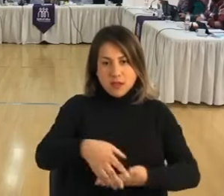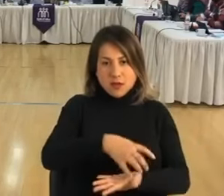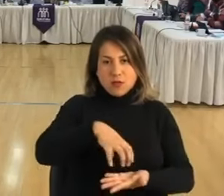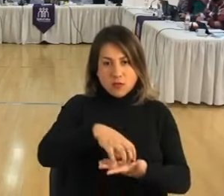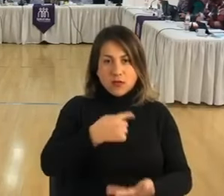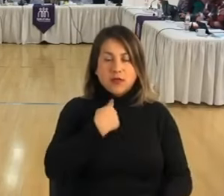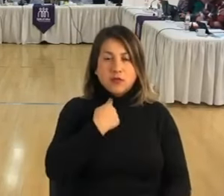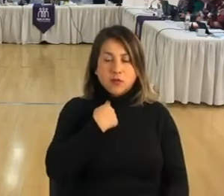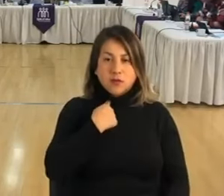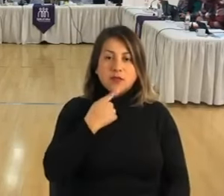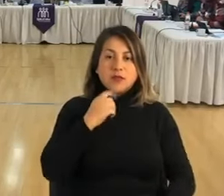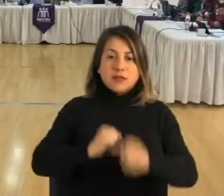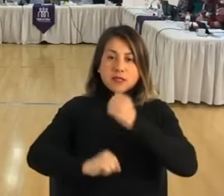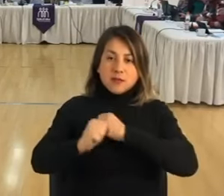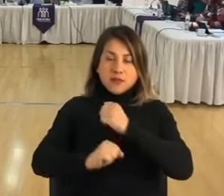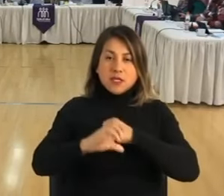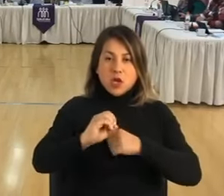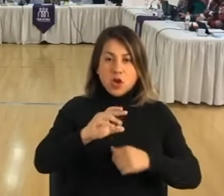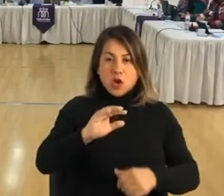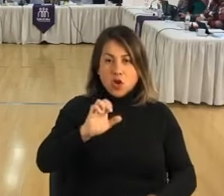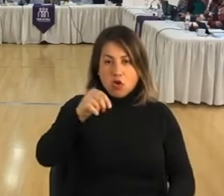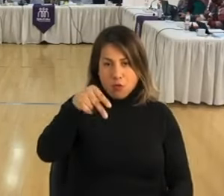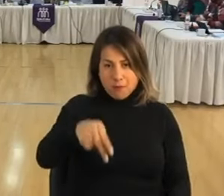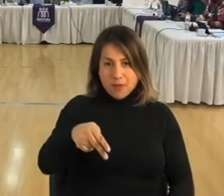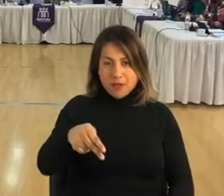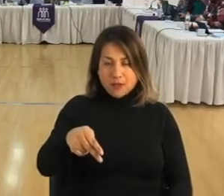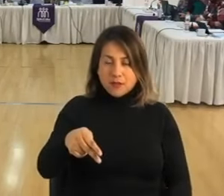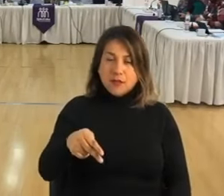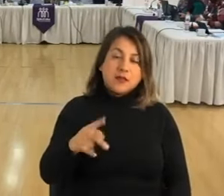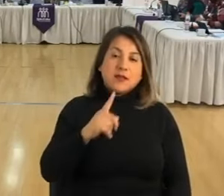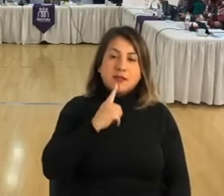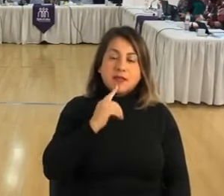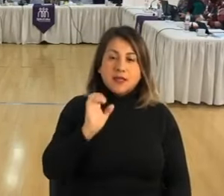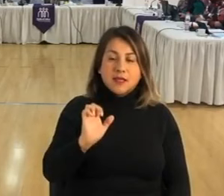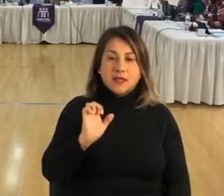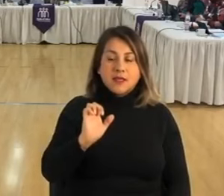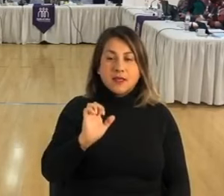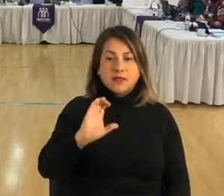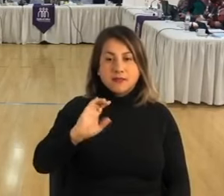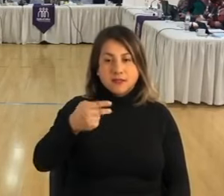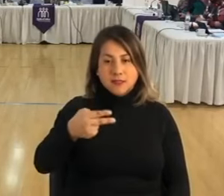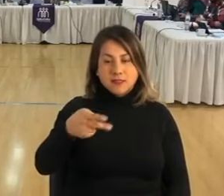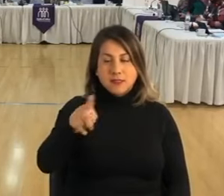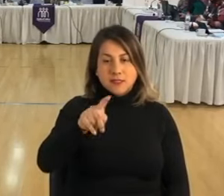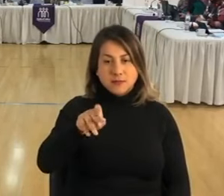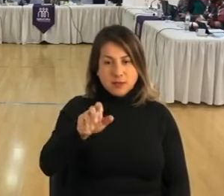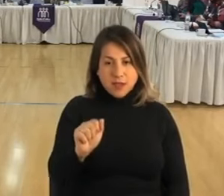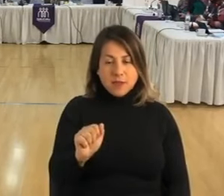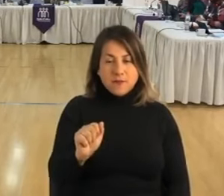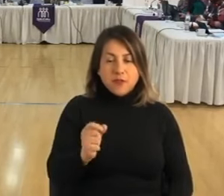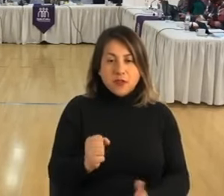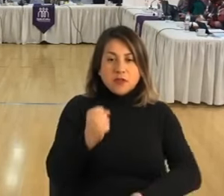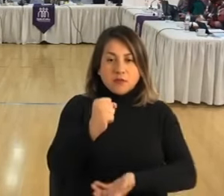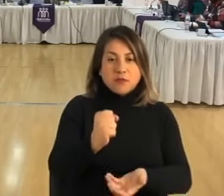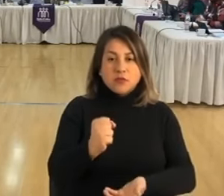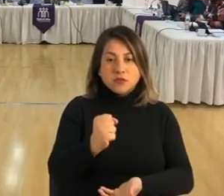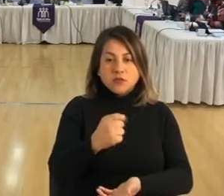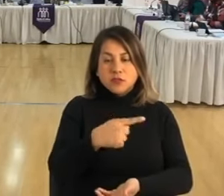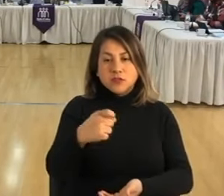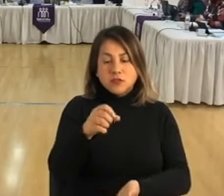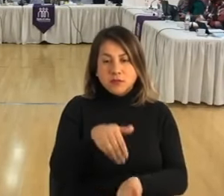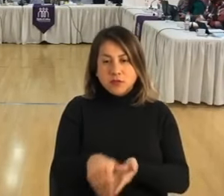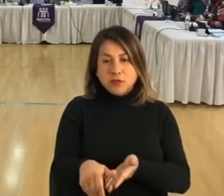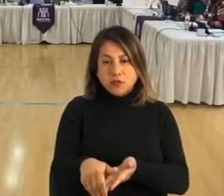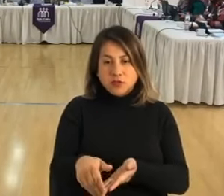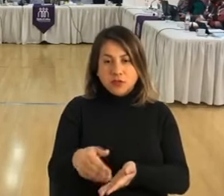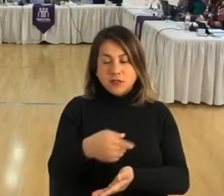Con el oferente Open Cluster T.E.C.H.S.P.A., por un monto de 7.023